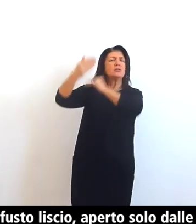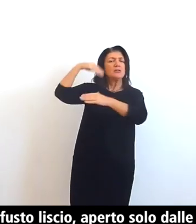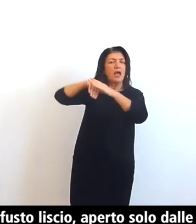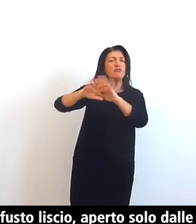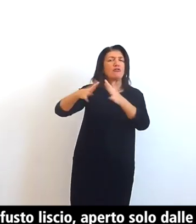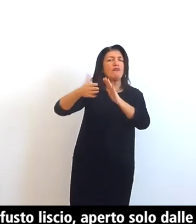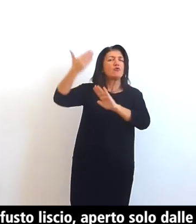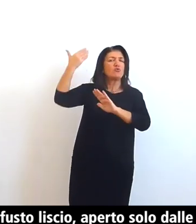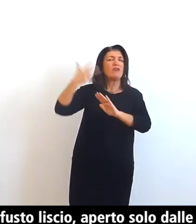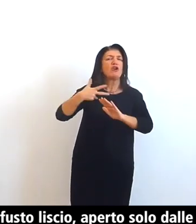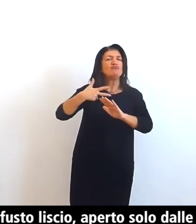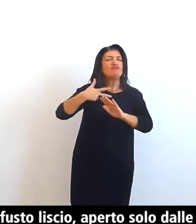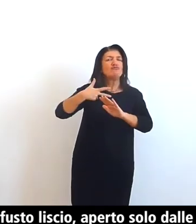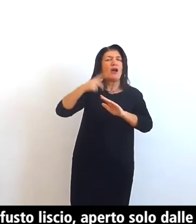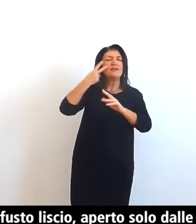visibili antiche bifore murate